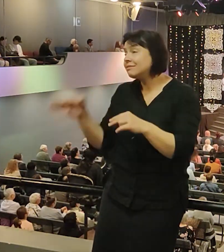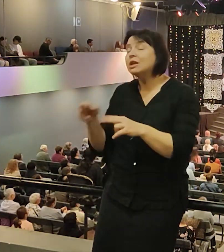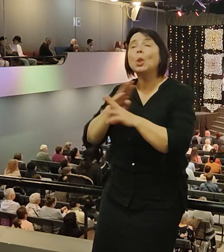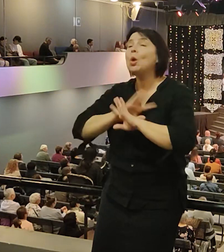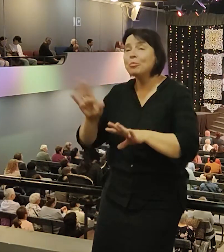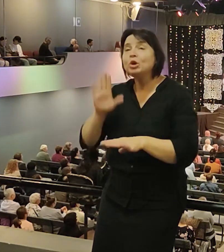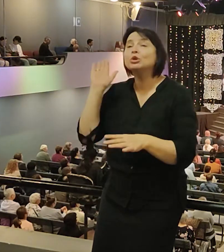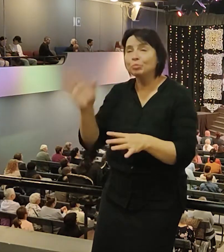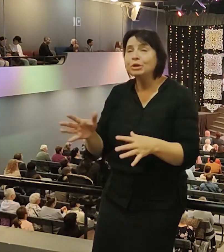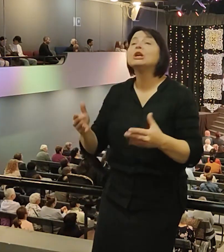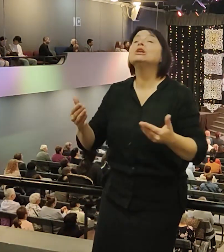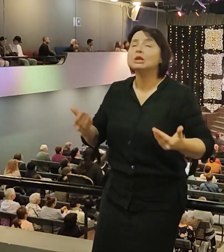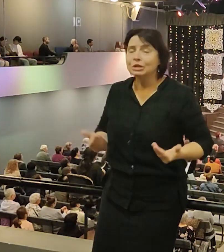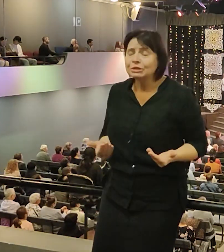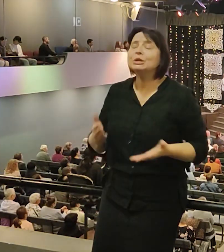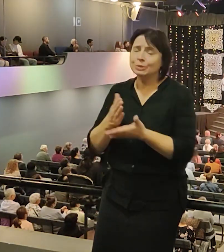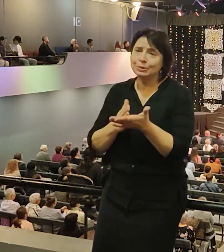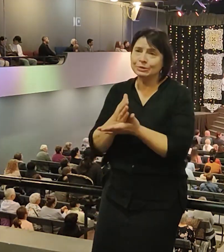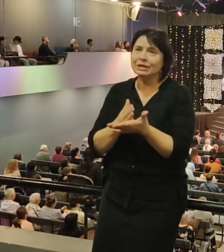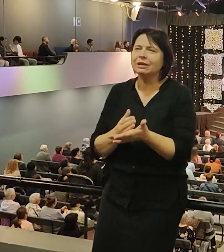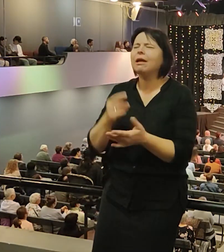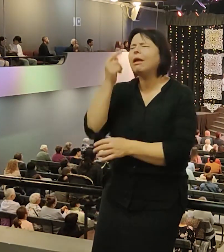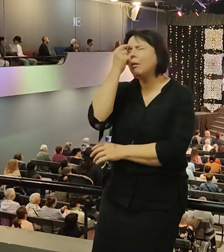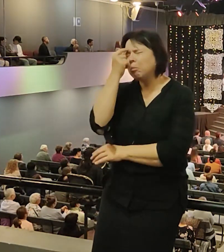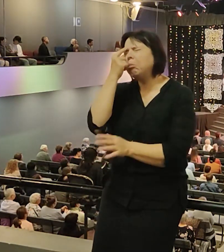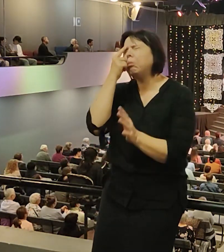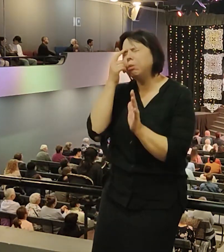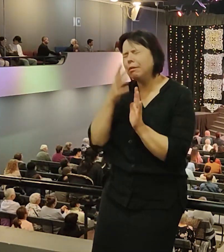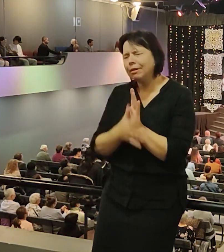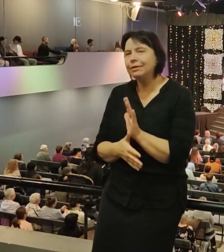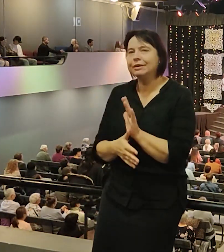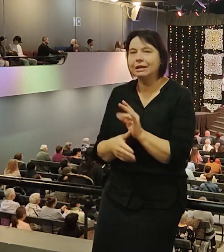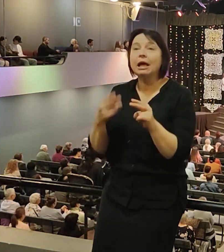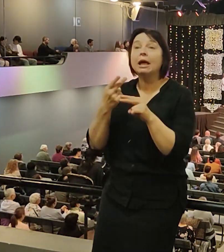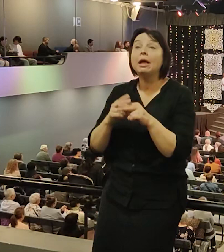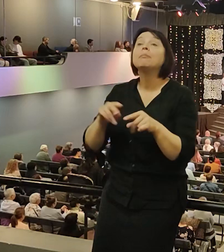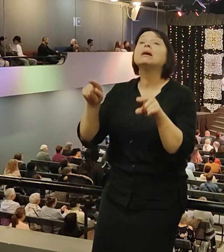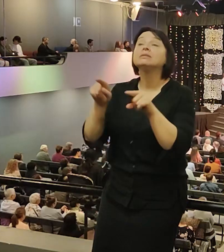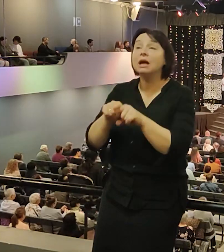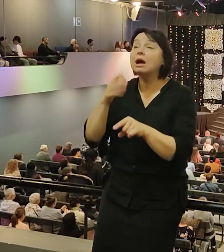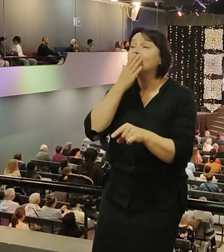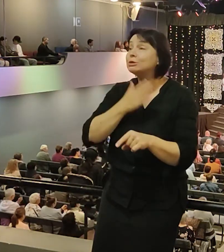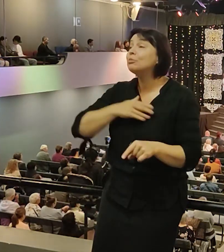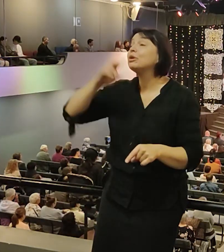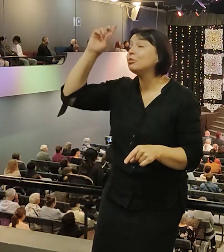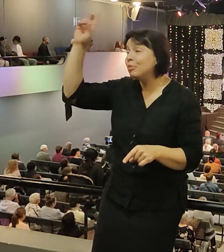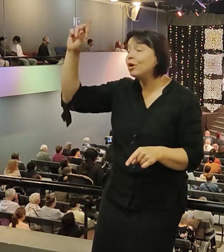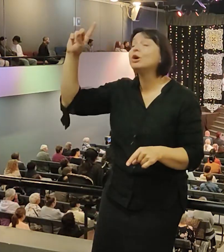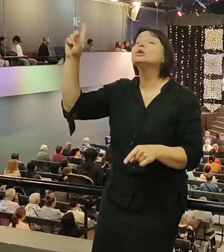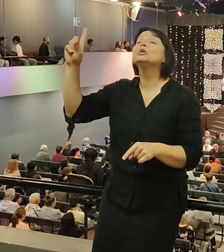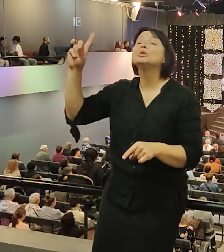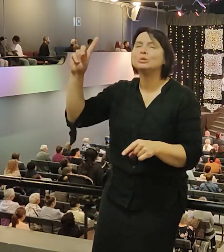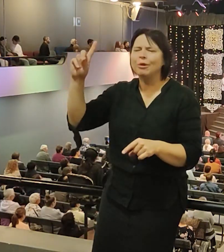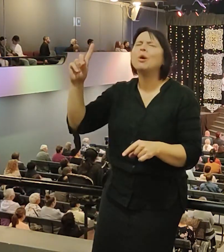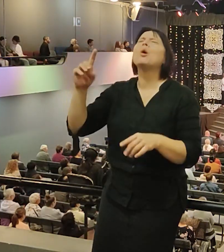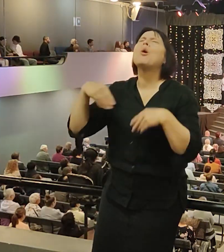впервые я понял, не здесь, а здесь. Ибо так возлюбил Бог мир, что отдал Сыну Свою Денародного, дабы